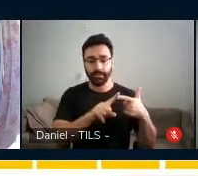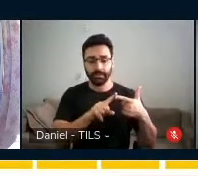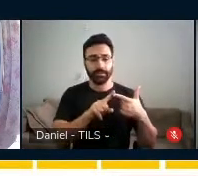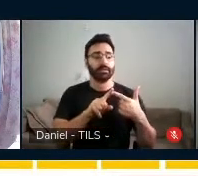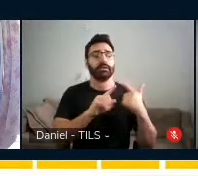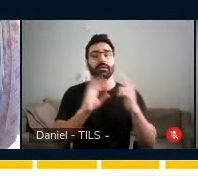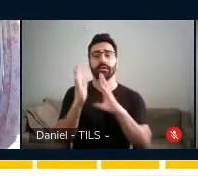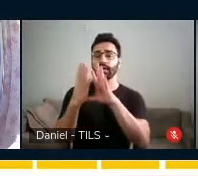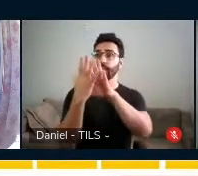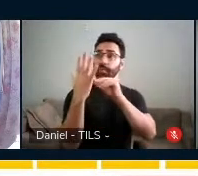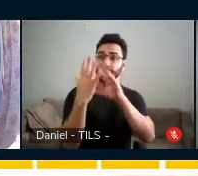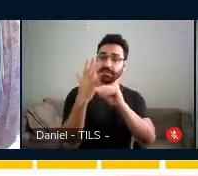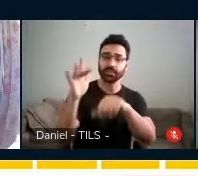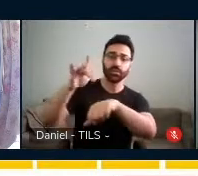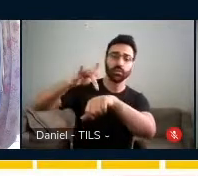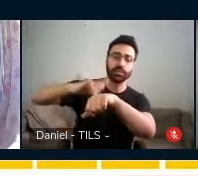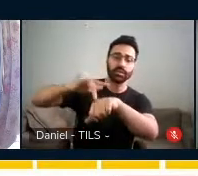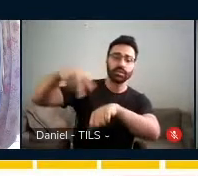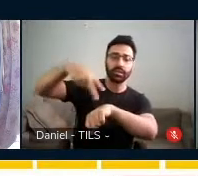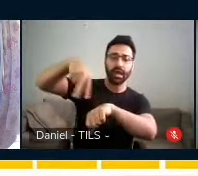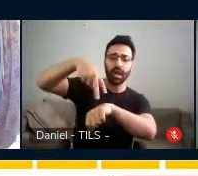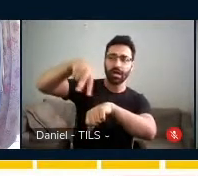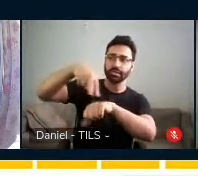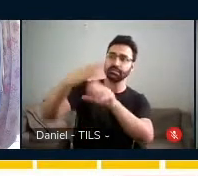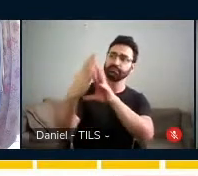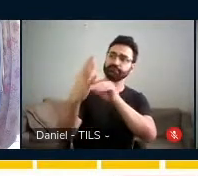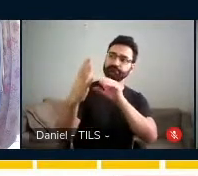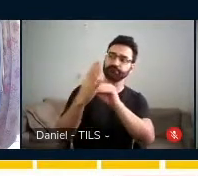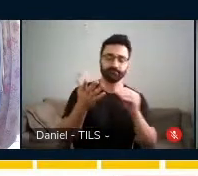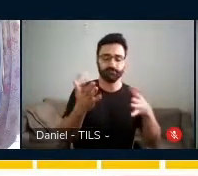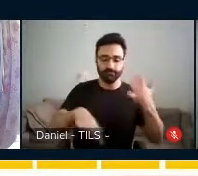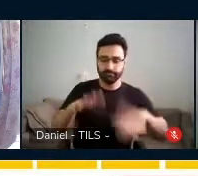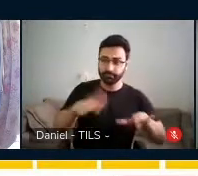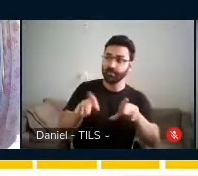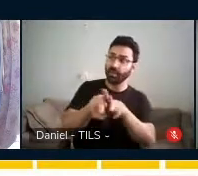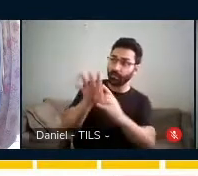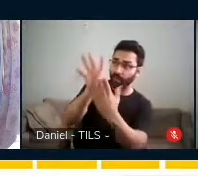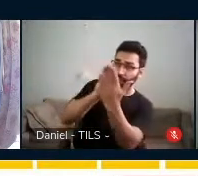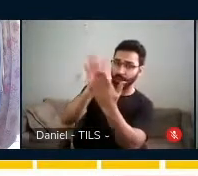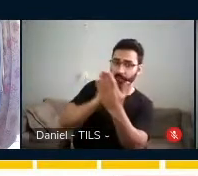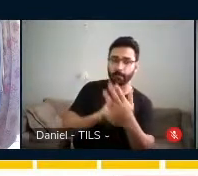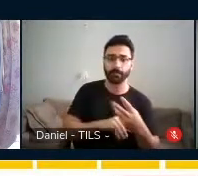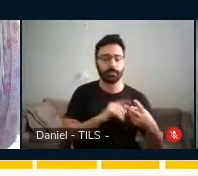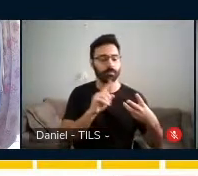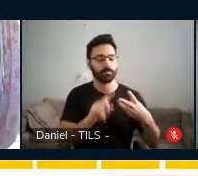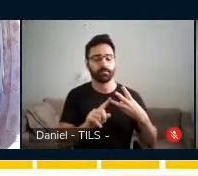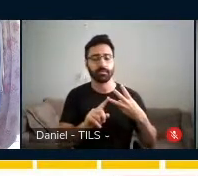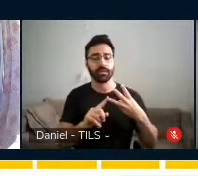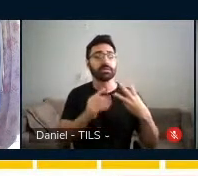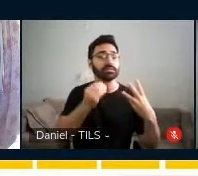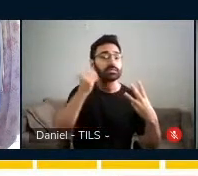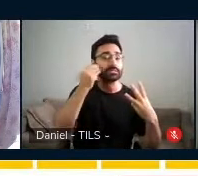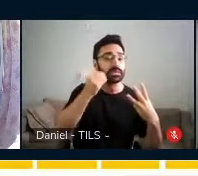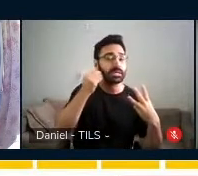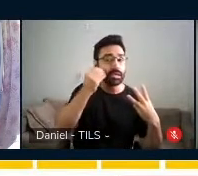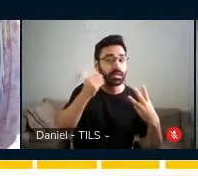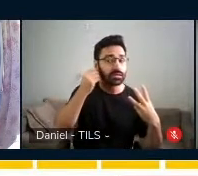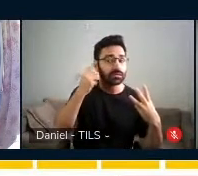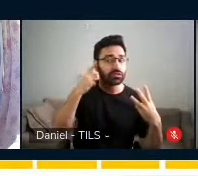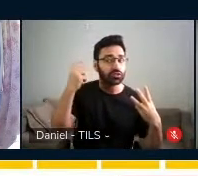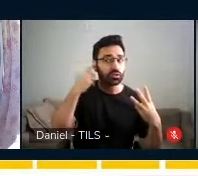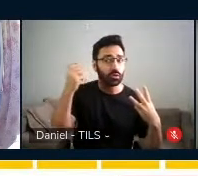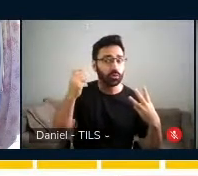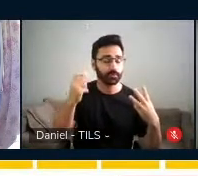imitação dos movimentos da dança, do ritmo do cop-song, quando a gente considerava as experiências e vivências sonoras, porque